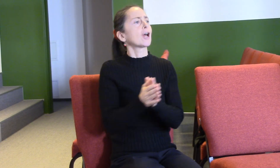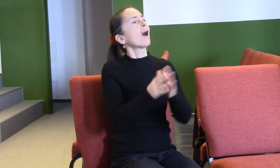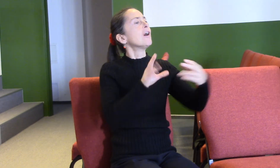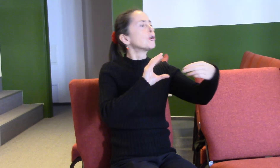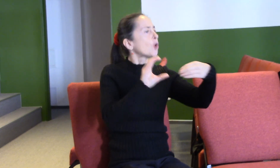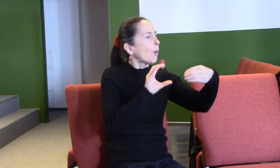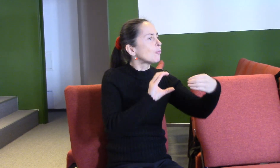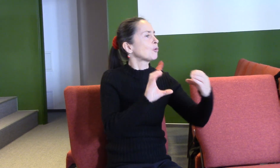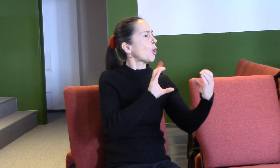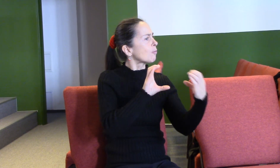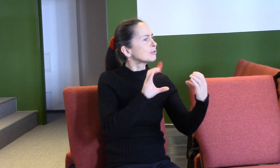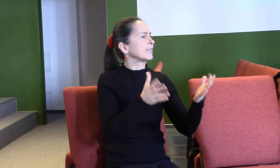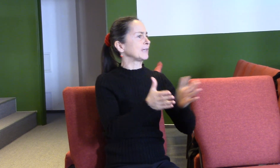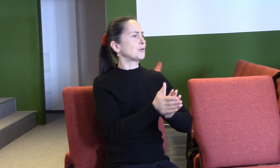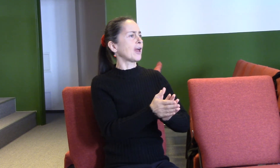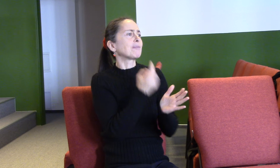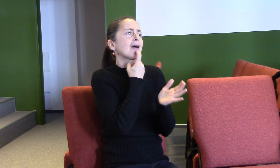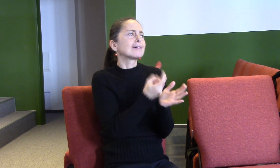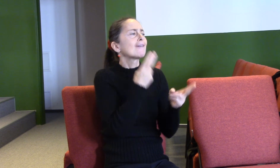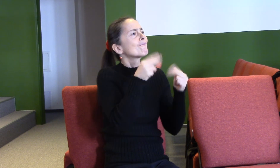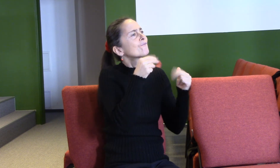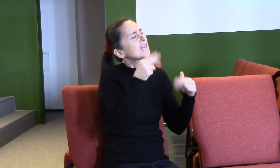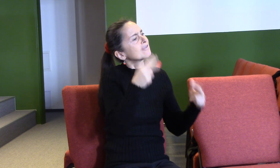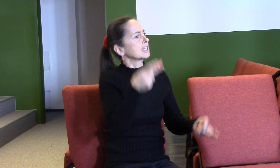toho člověka poznáváme. Podobně je to s Bohem.